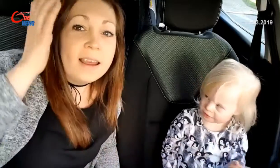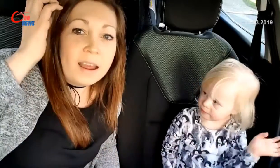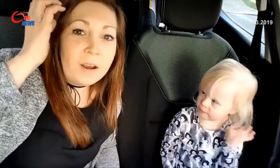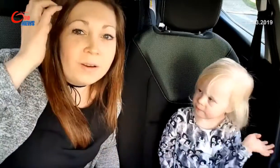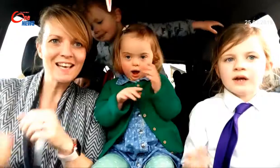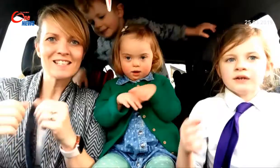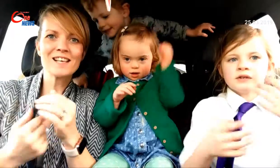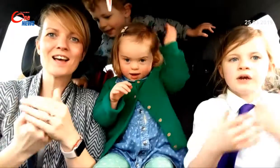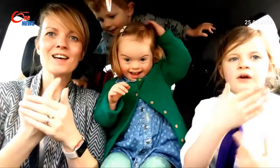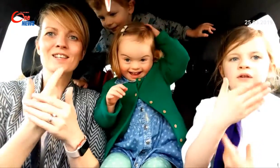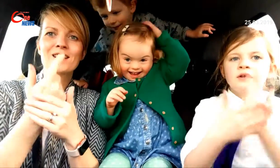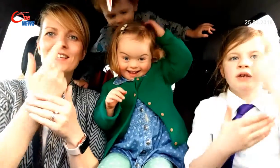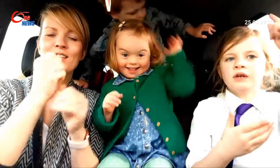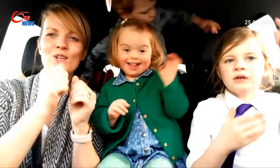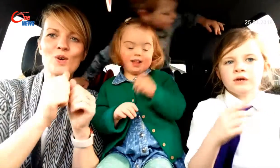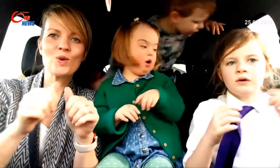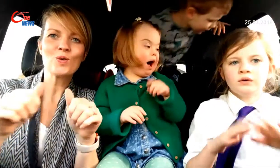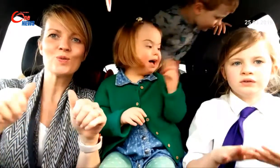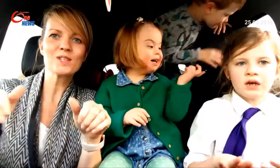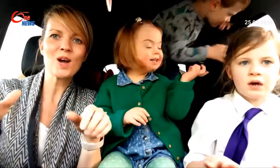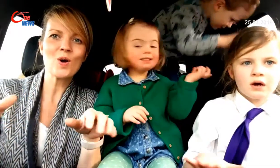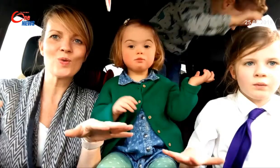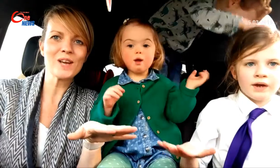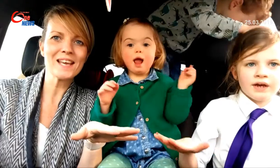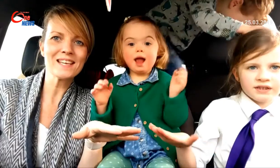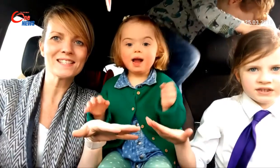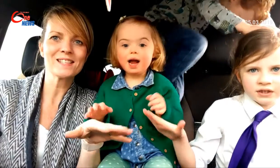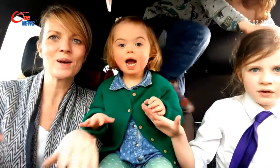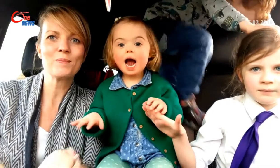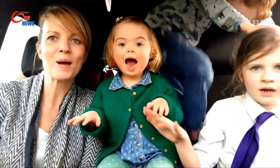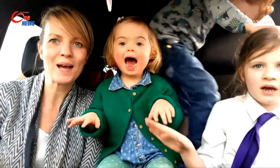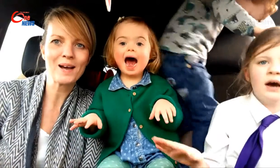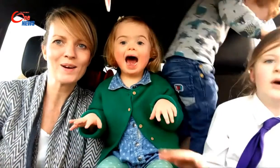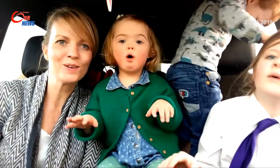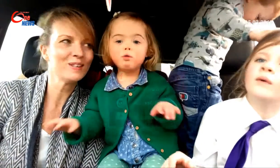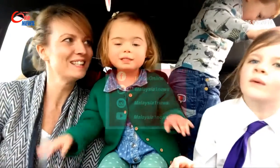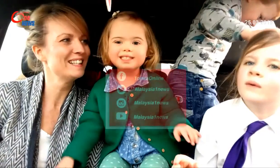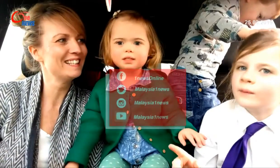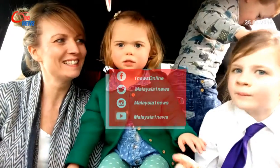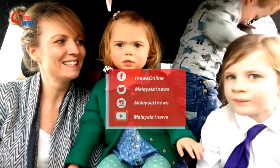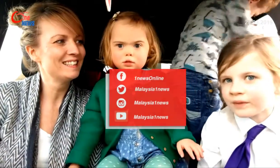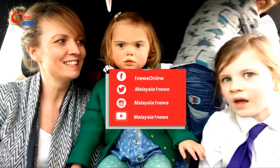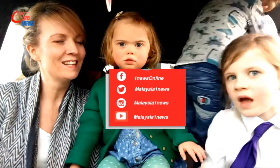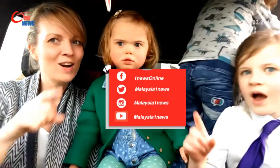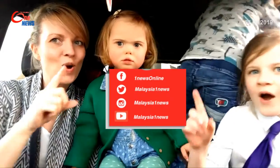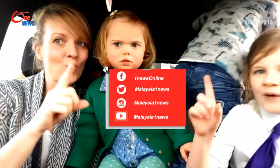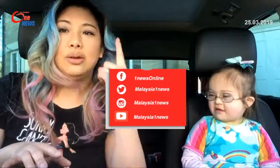anak ini dilakukan Bagi membuktikan kepada dunia bahawa kanak-kanak istimewa juga berhak gembira Sama seperti